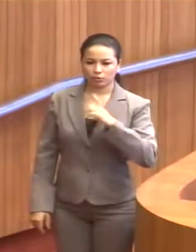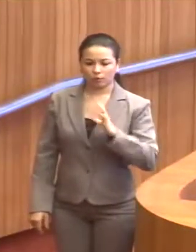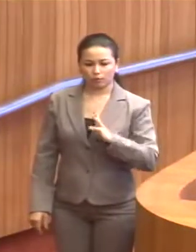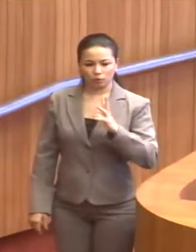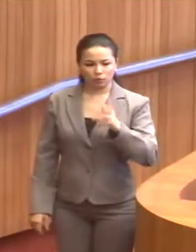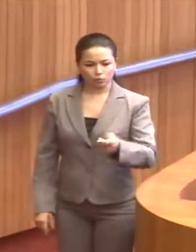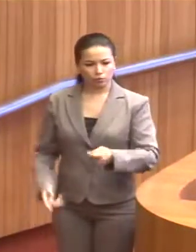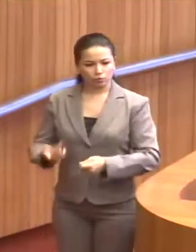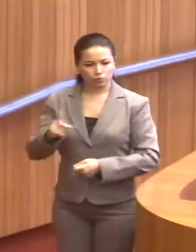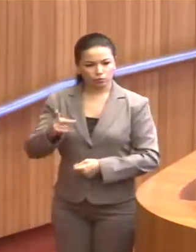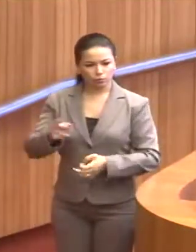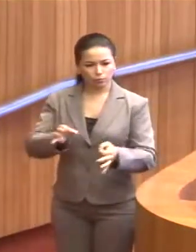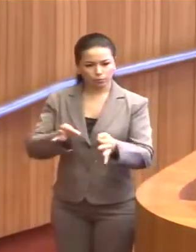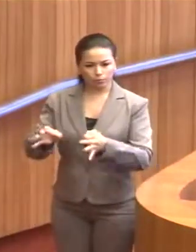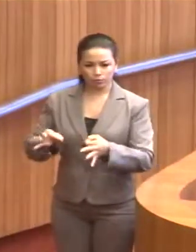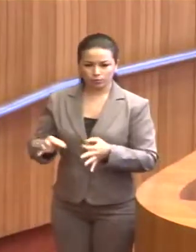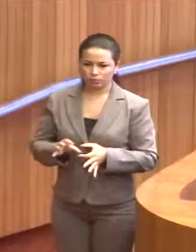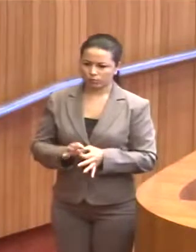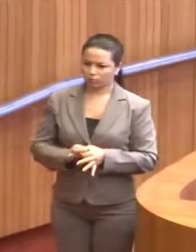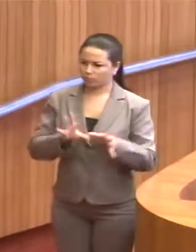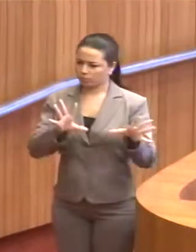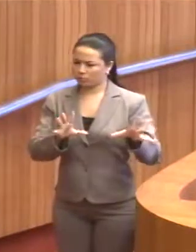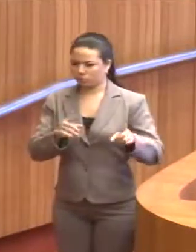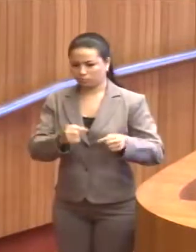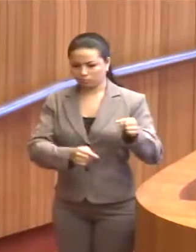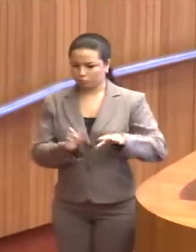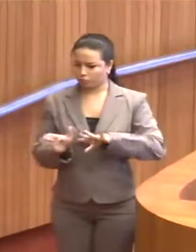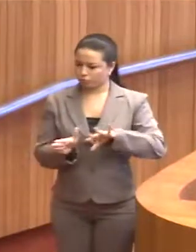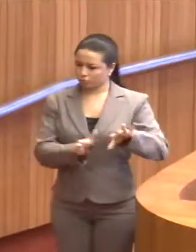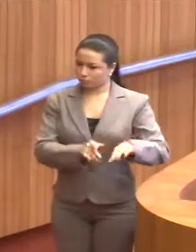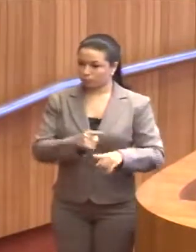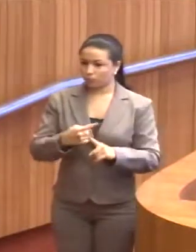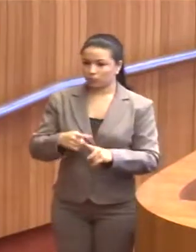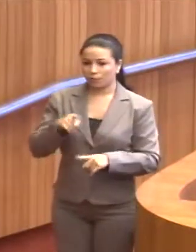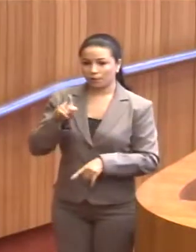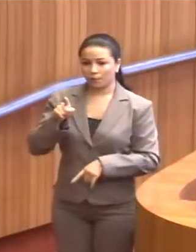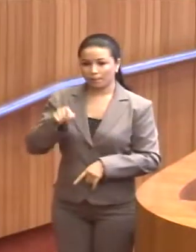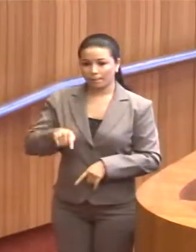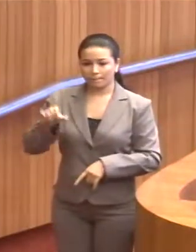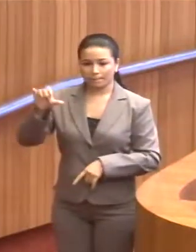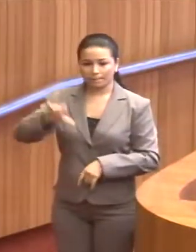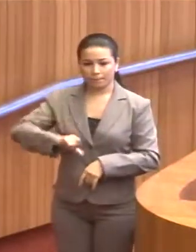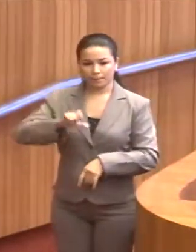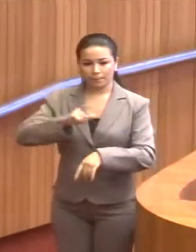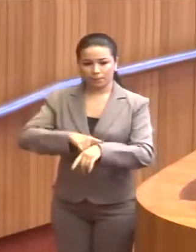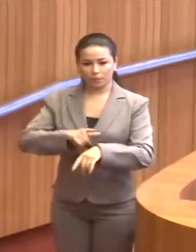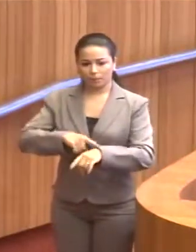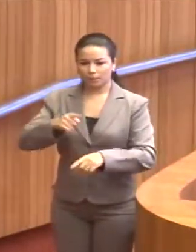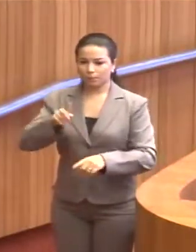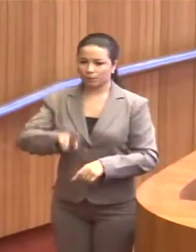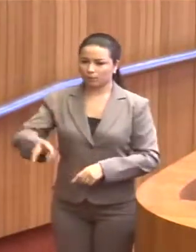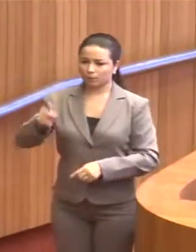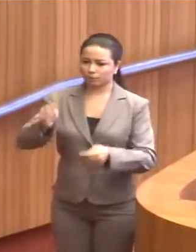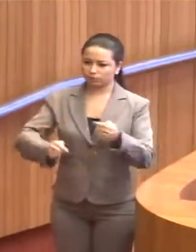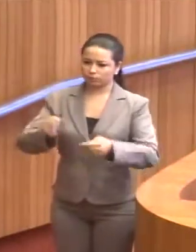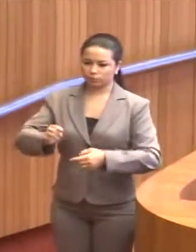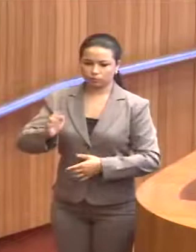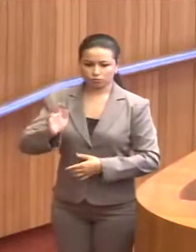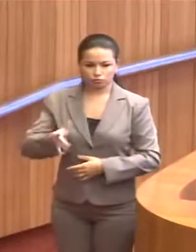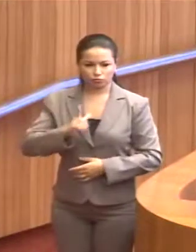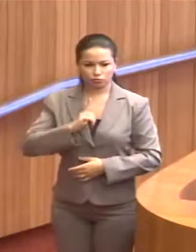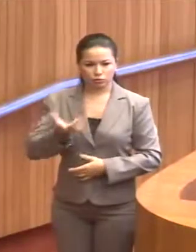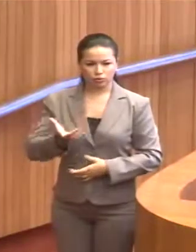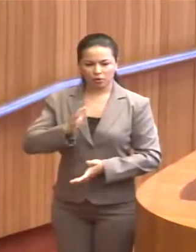com as suas determinações e desarmados politicamente. Porque esse é o pior momento para se usar politicamente realmente, já que é um